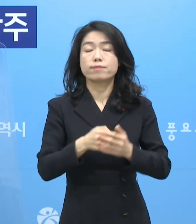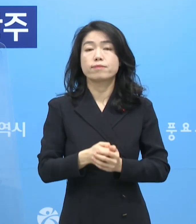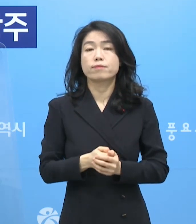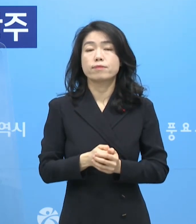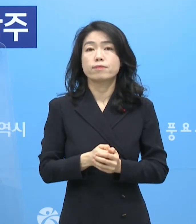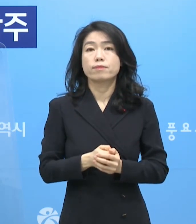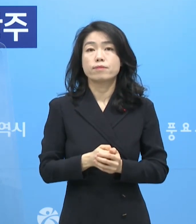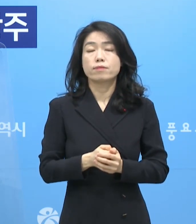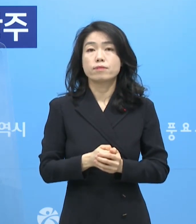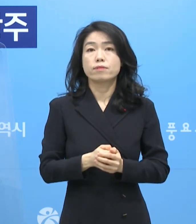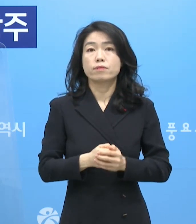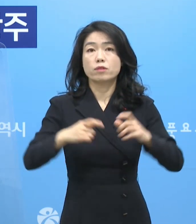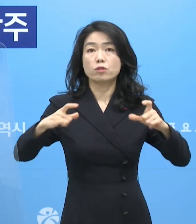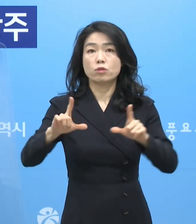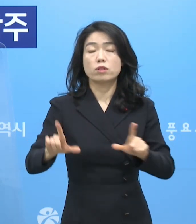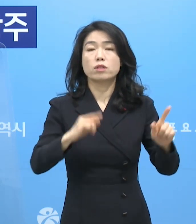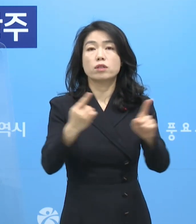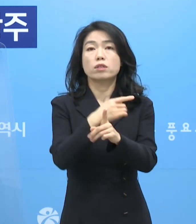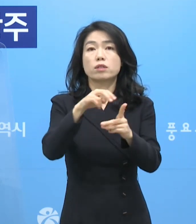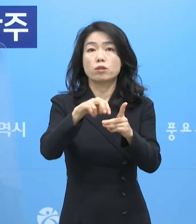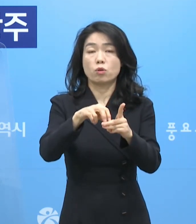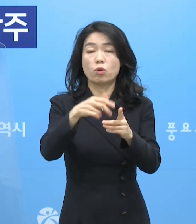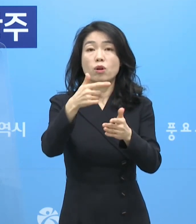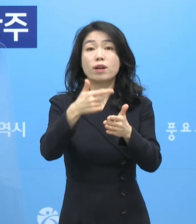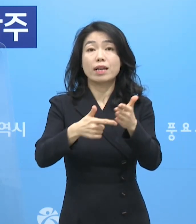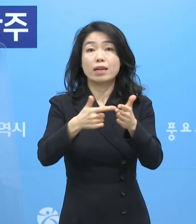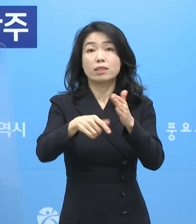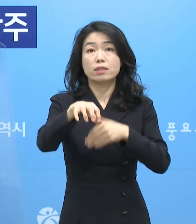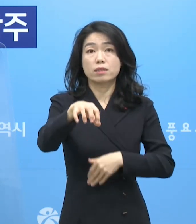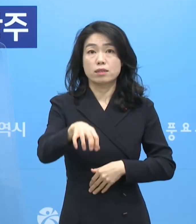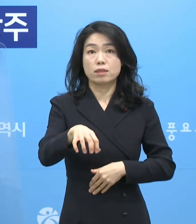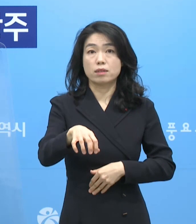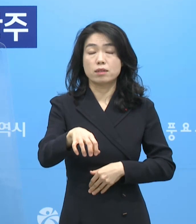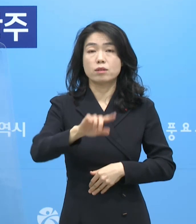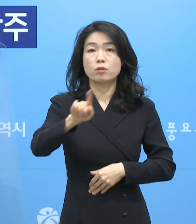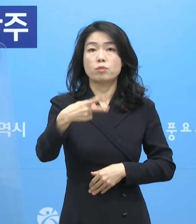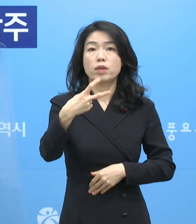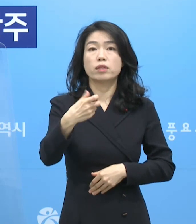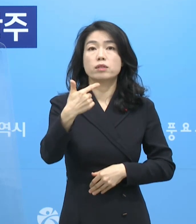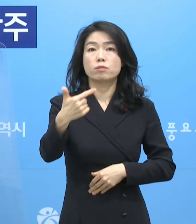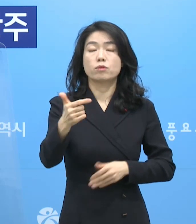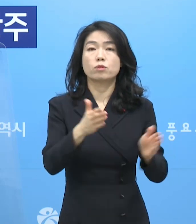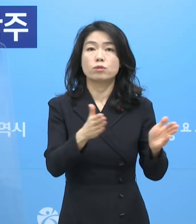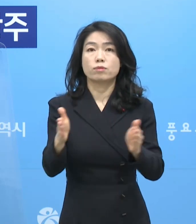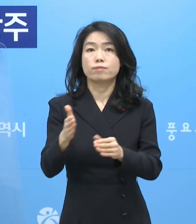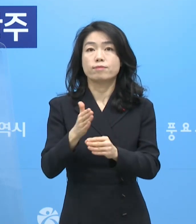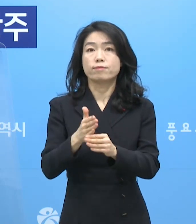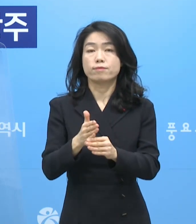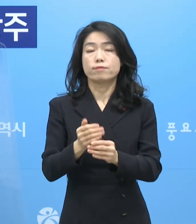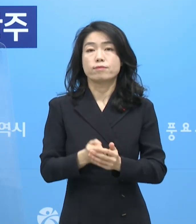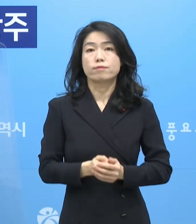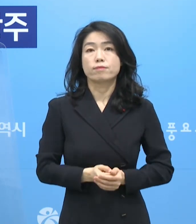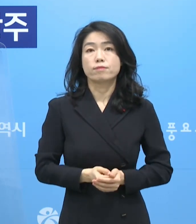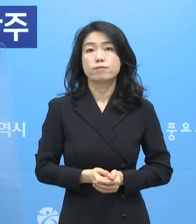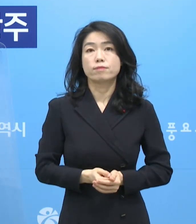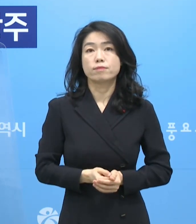추가로 권역생활치료센터인 강진인재개발원에도 126병상이 이용 가능합니다.